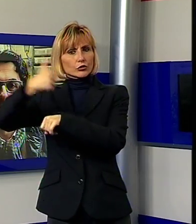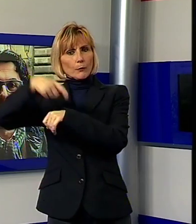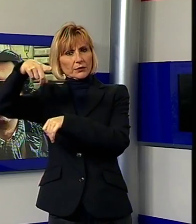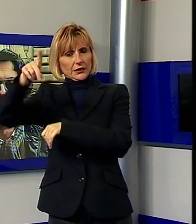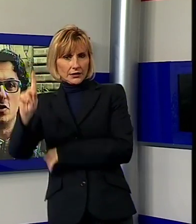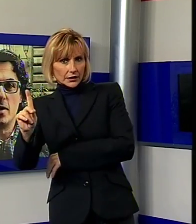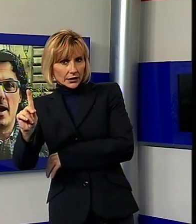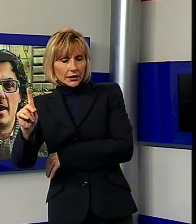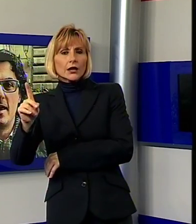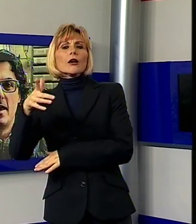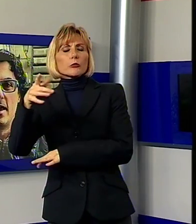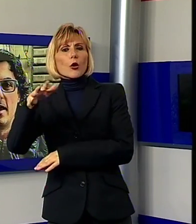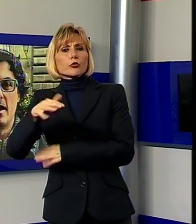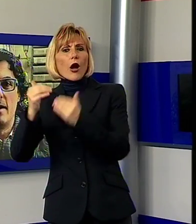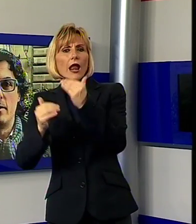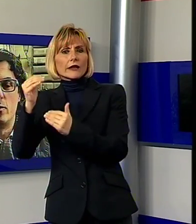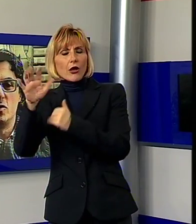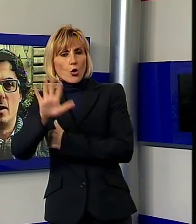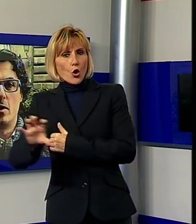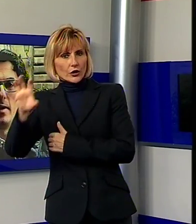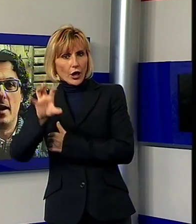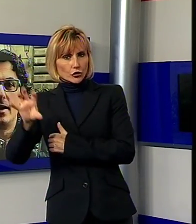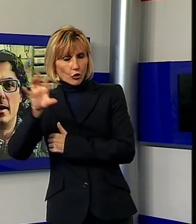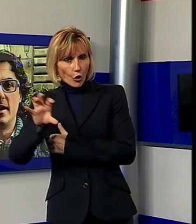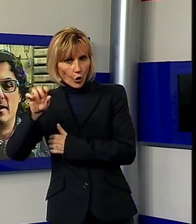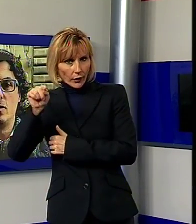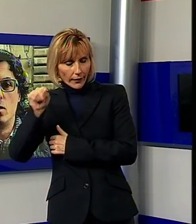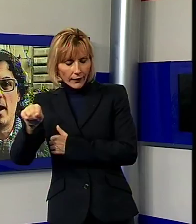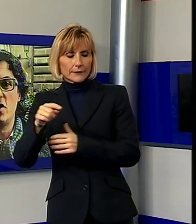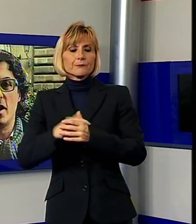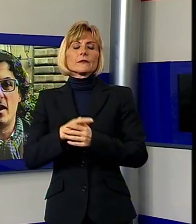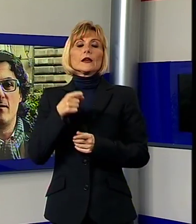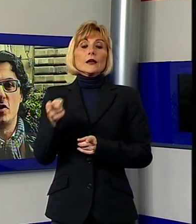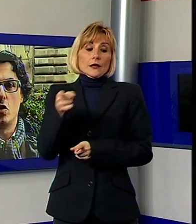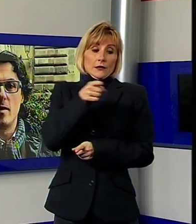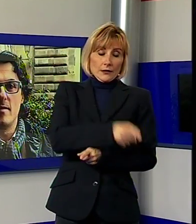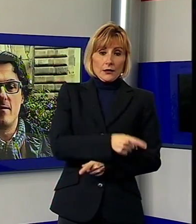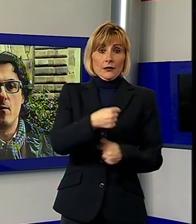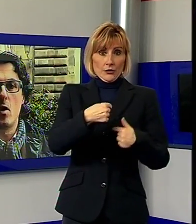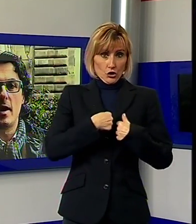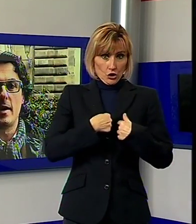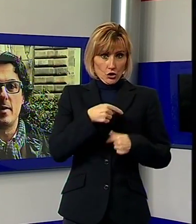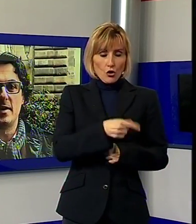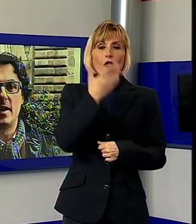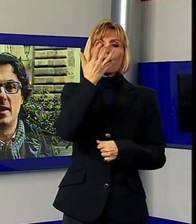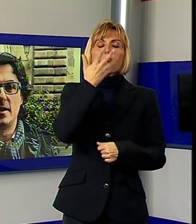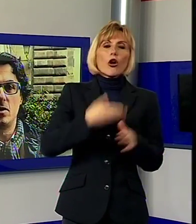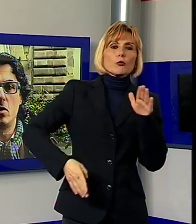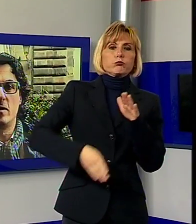Regionale ha riproposto la propria ricandidatura e c'è chi invece come me vuole ripartire dal territorio, vuole